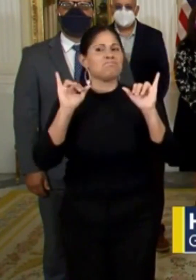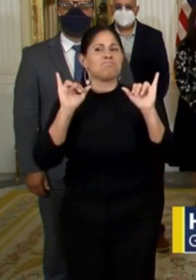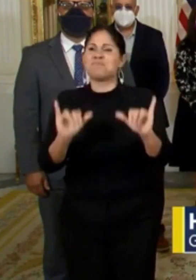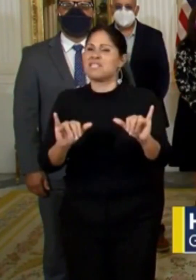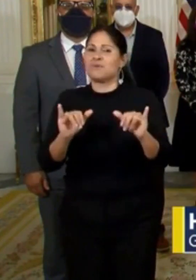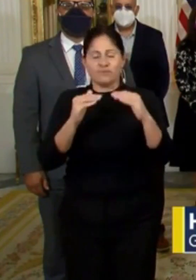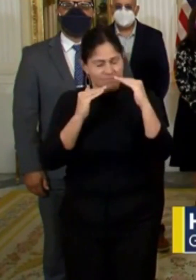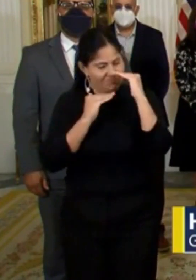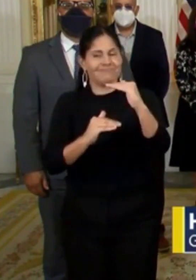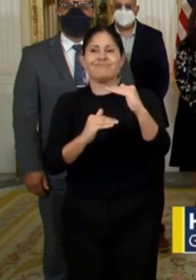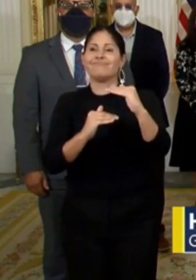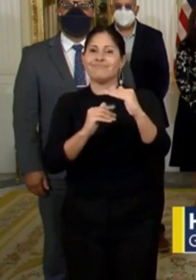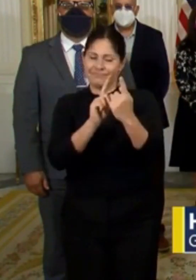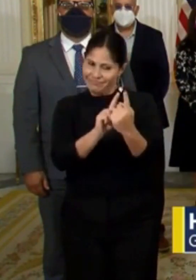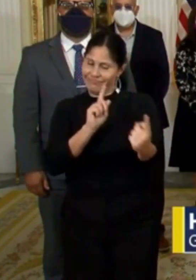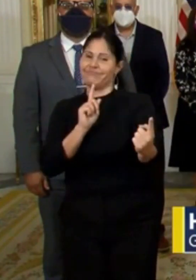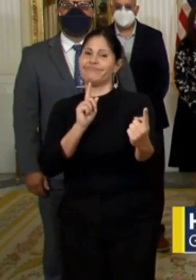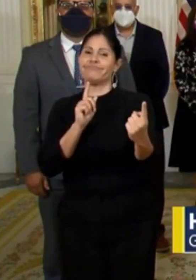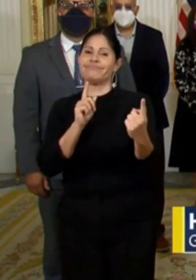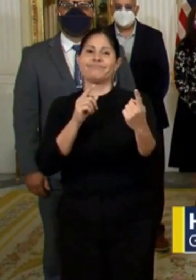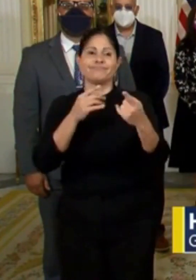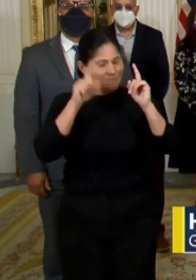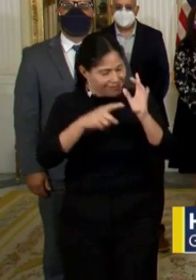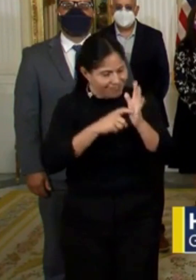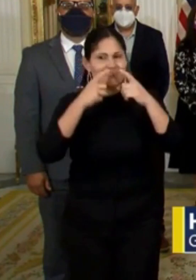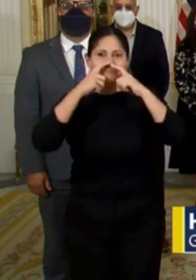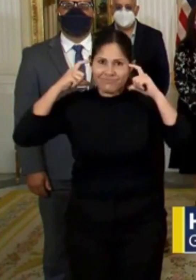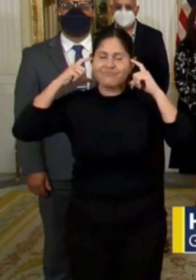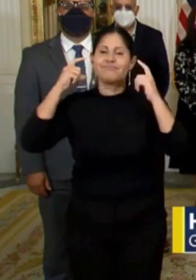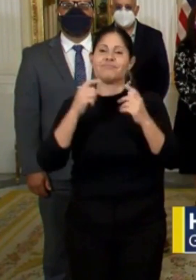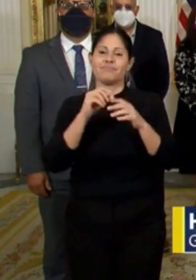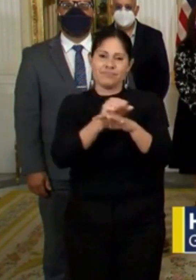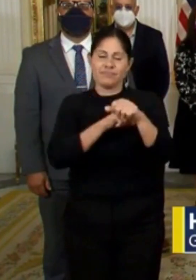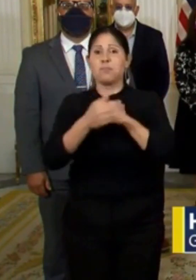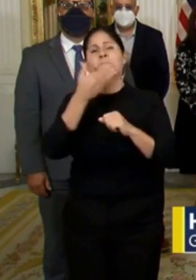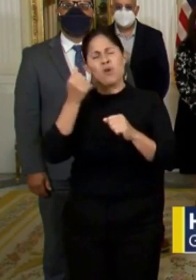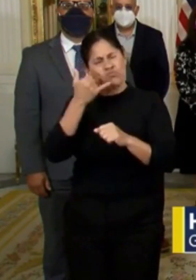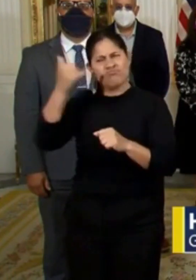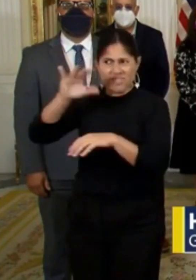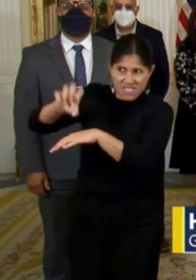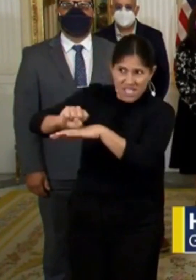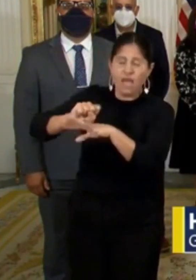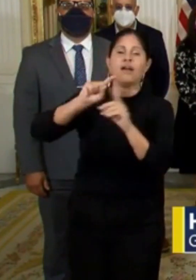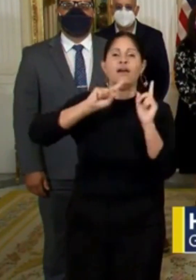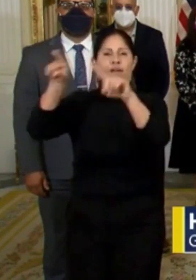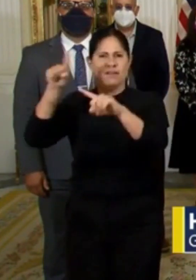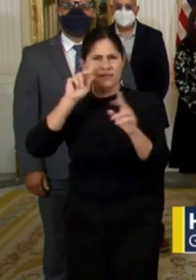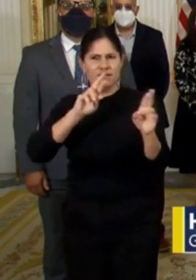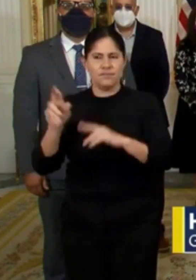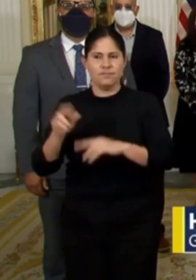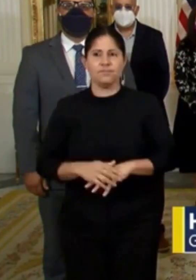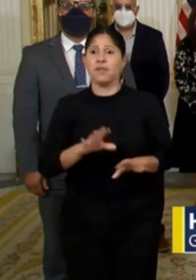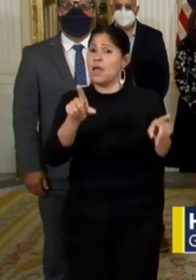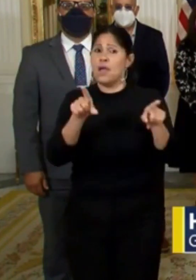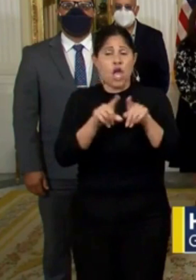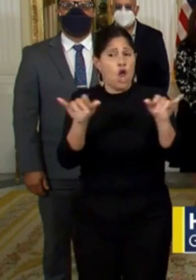de precaución y atendiendo público por cita de manera individual. Lo mismo aplicará para servicios